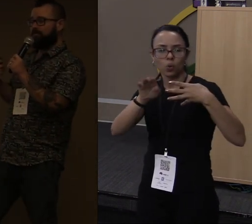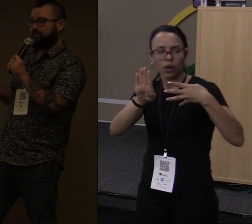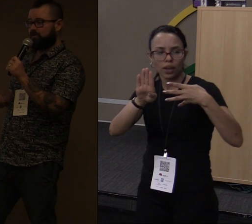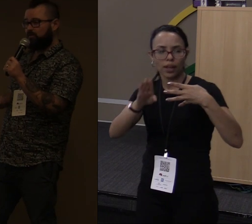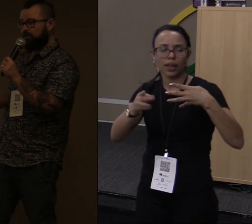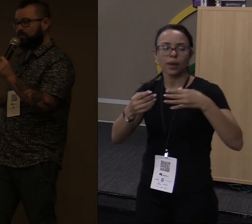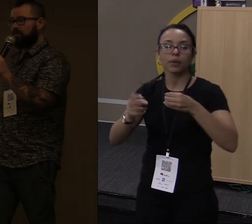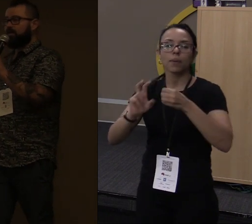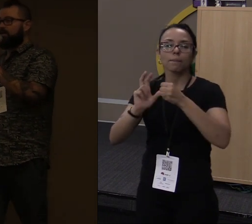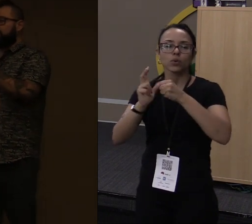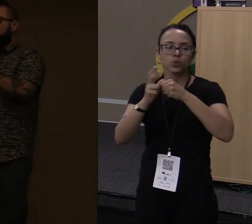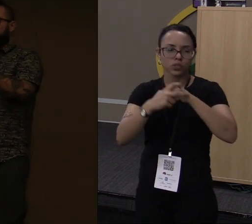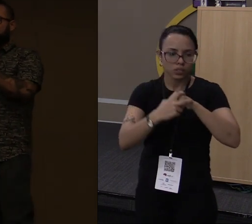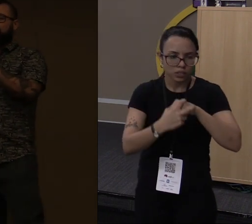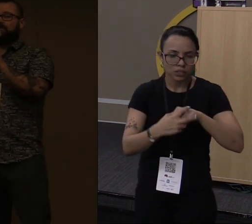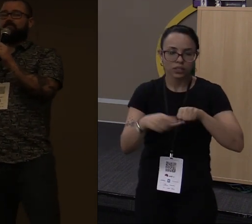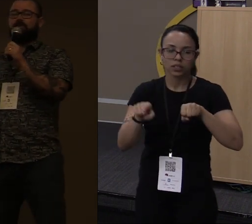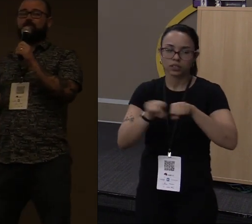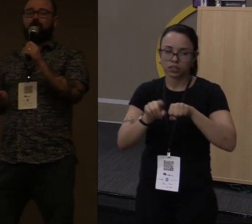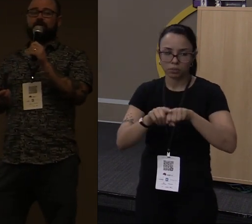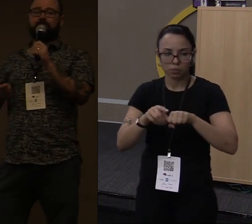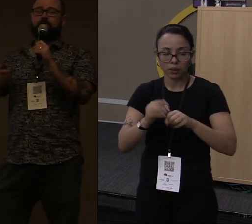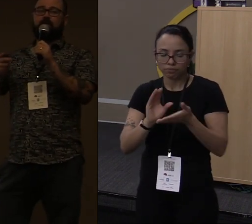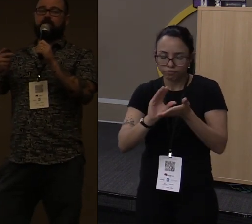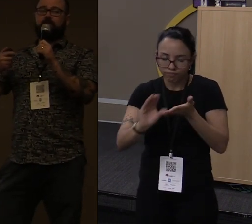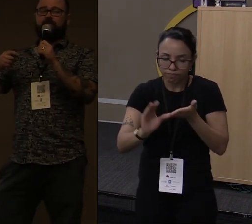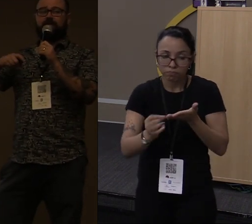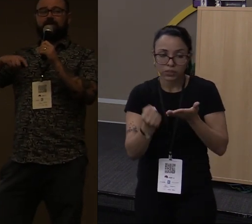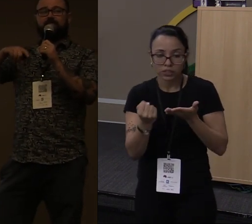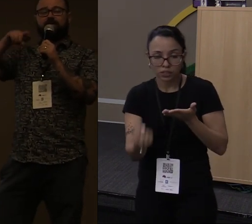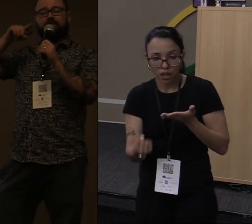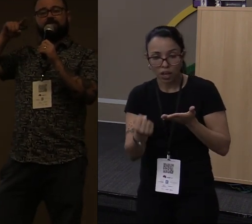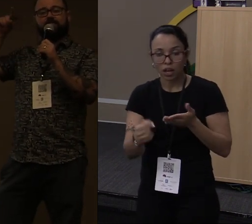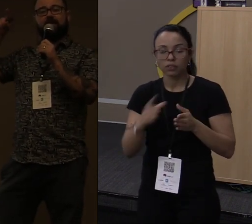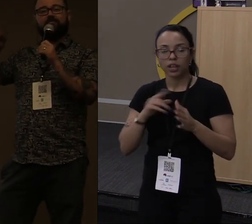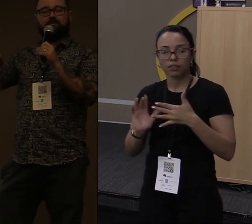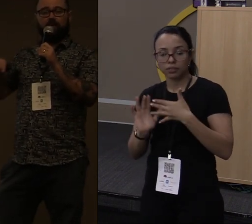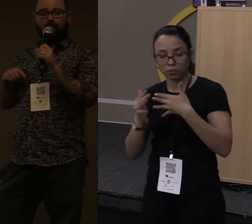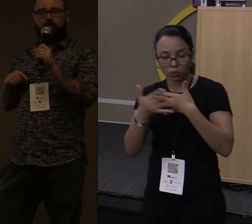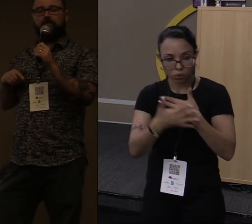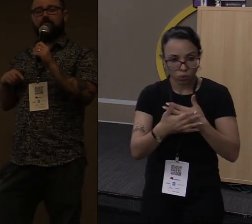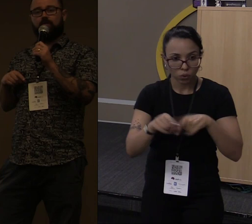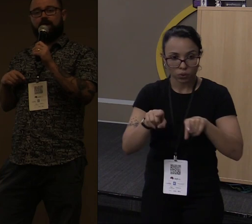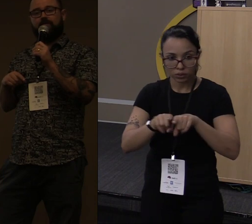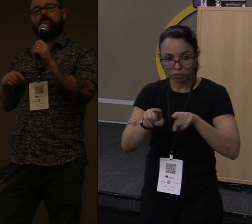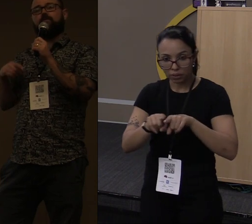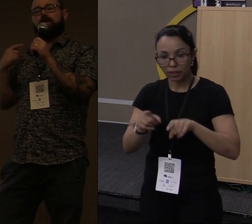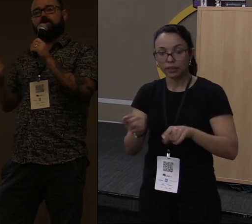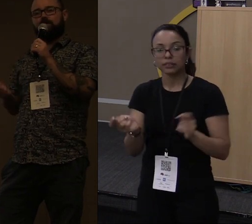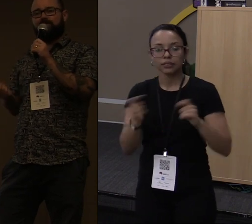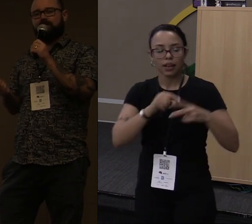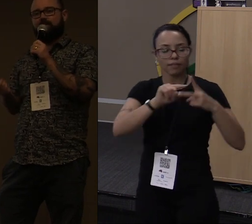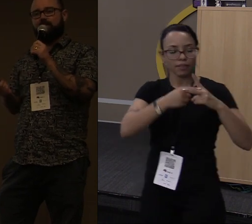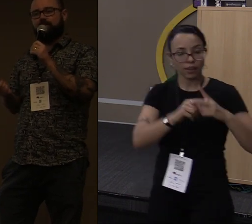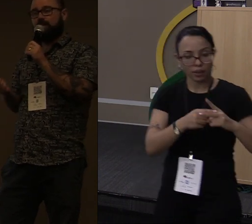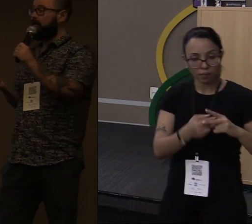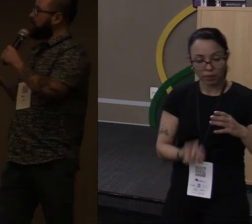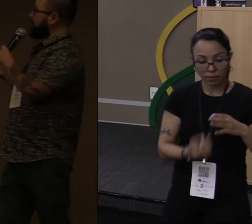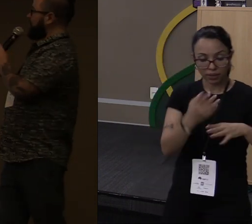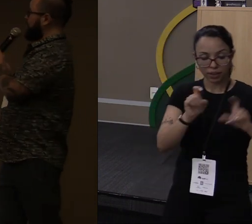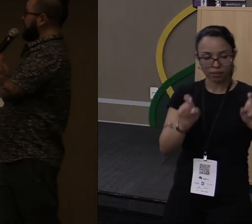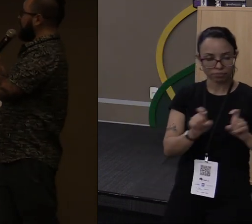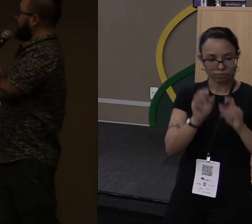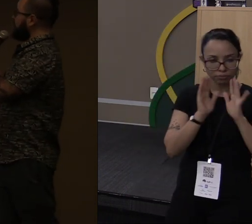A Mozilla está investindo muito em web assembly. Tem frameworks para você criar ferramentas desktop com eletron em web assembly.